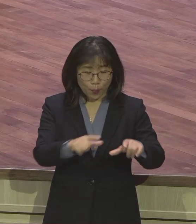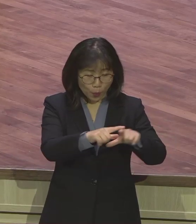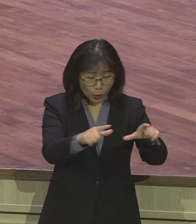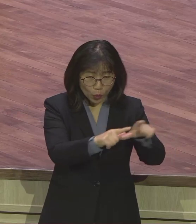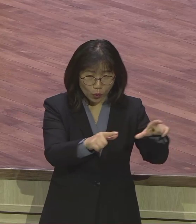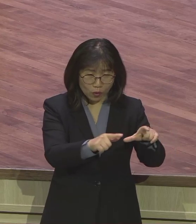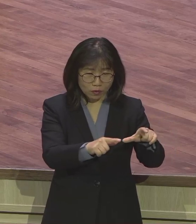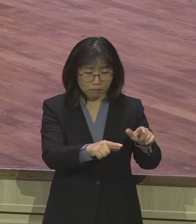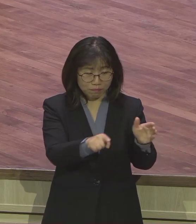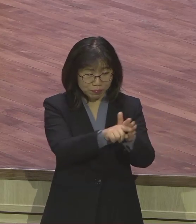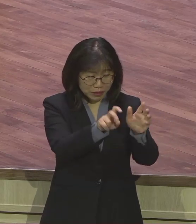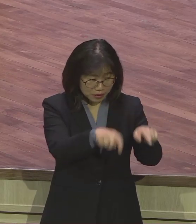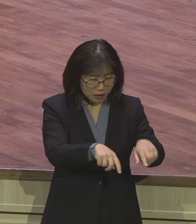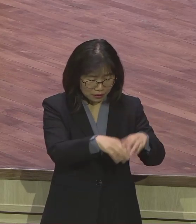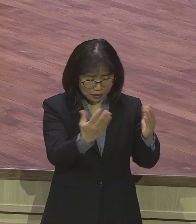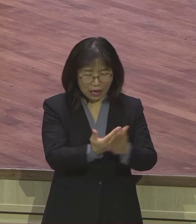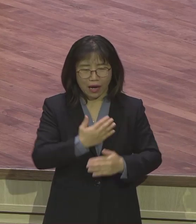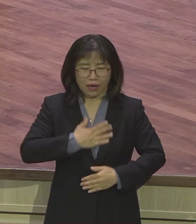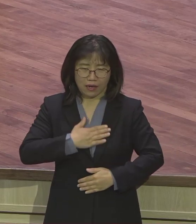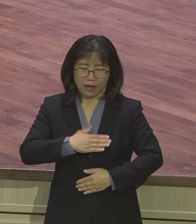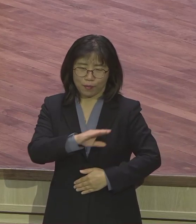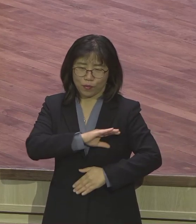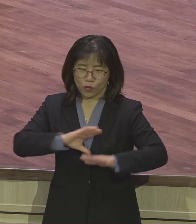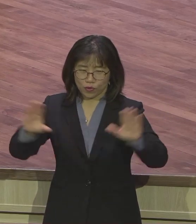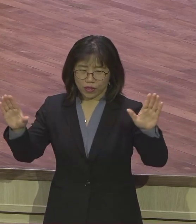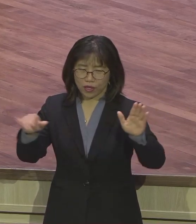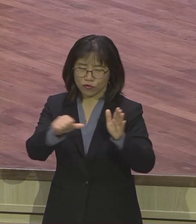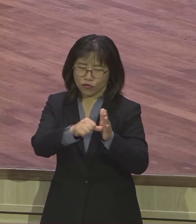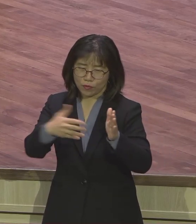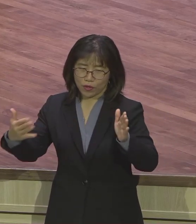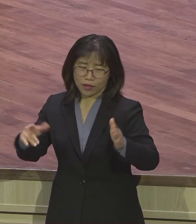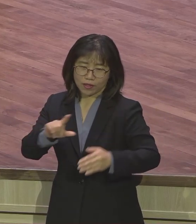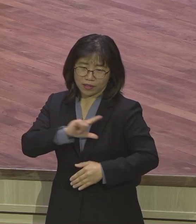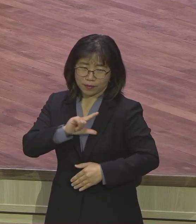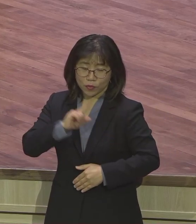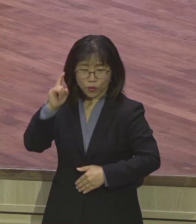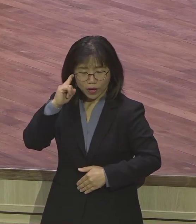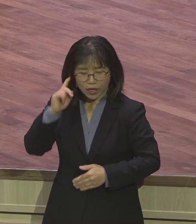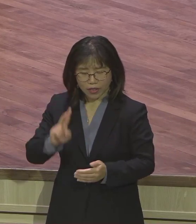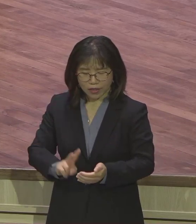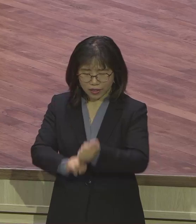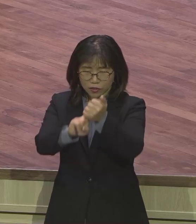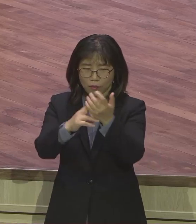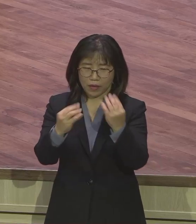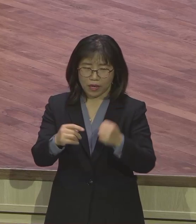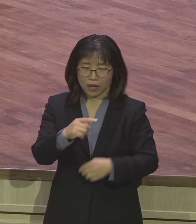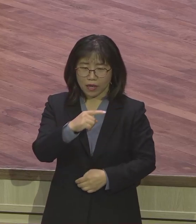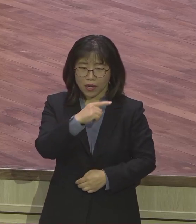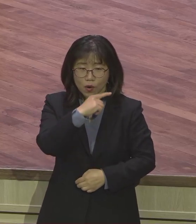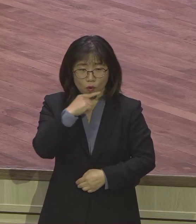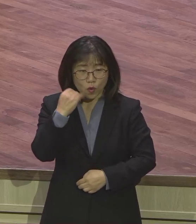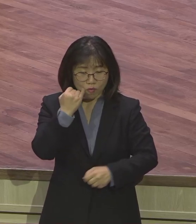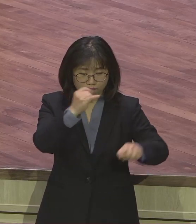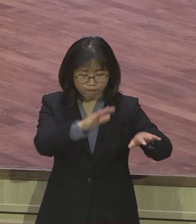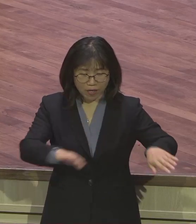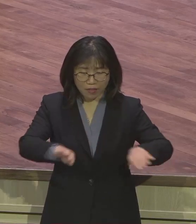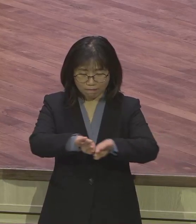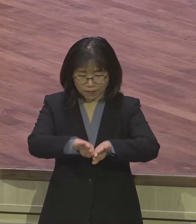유명하죠. 왜냐하면 각종 기적을 많이 행했습니다. 홍해를 가리기도 하고 또